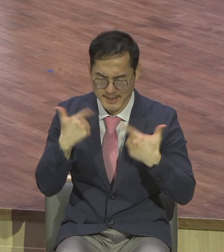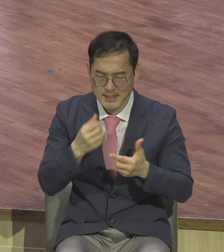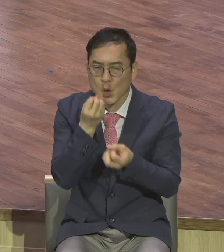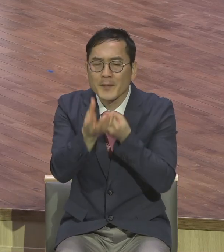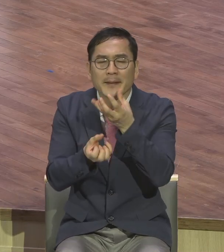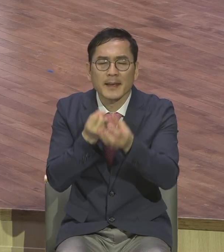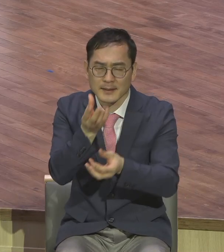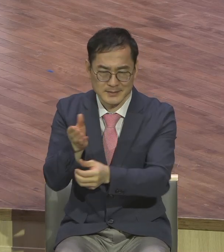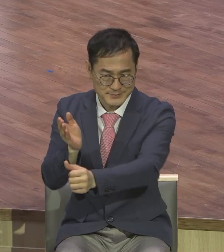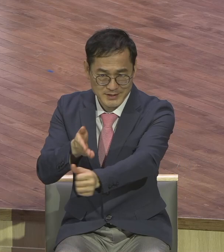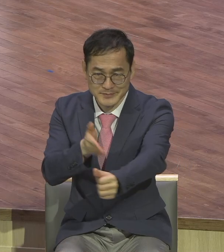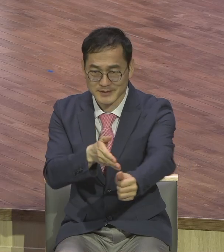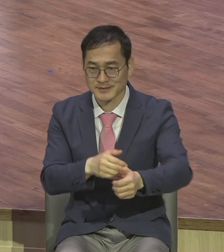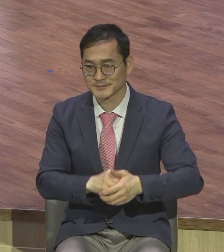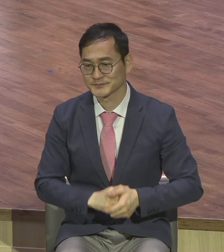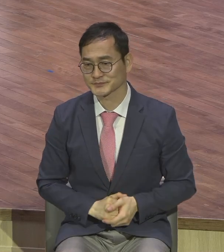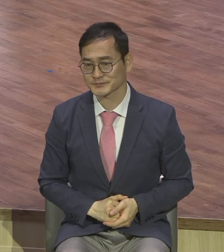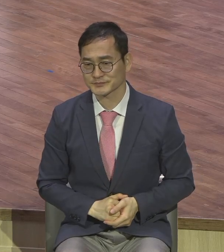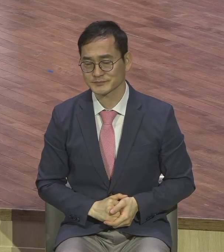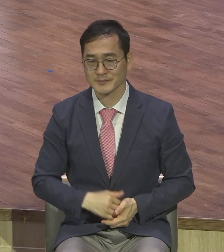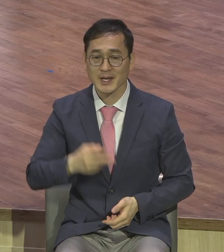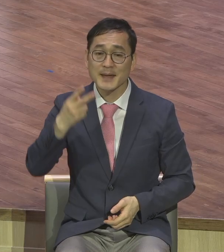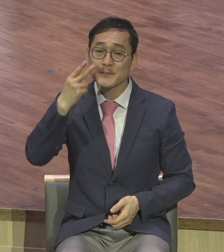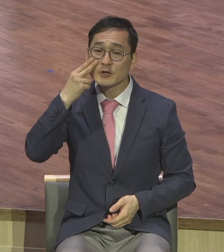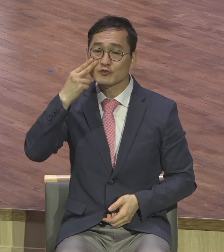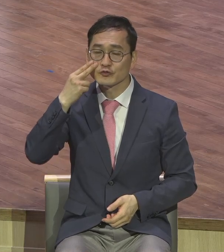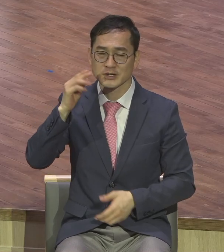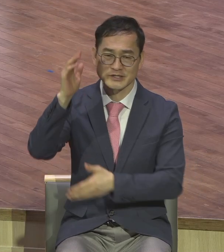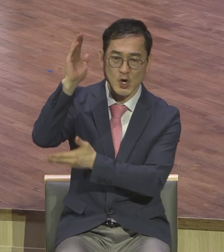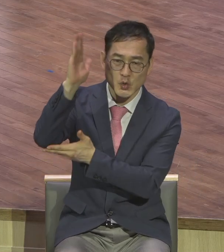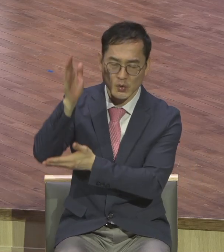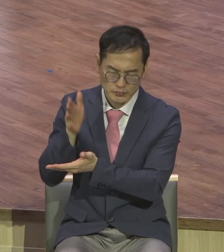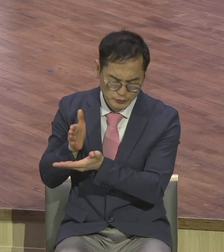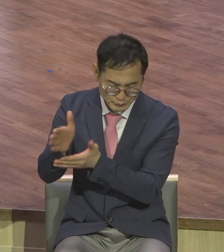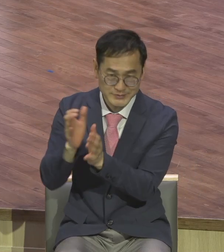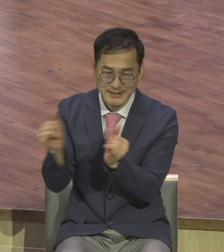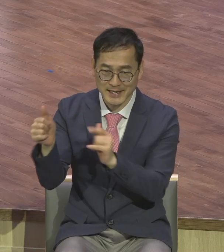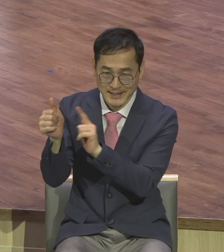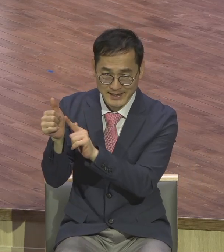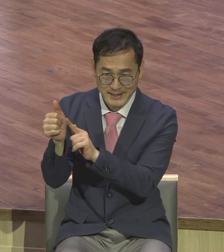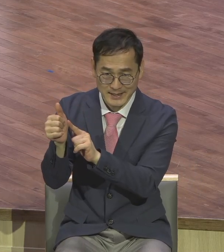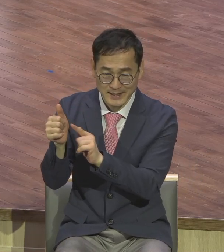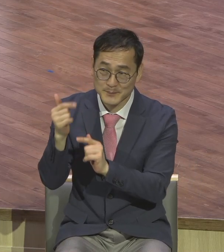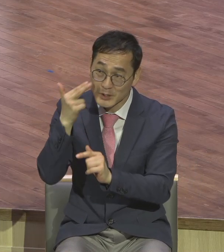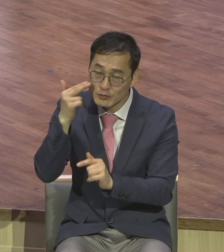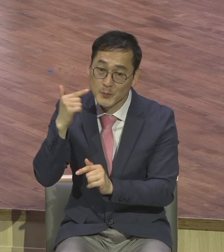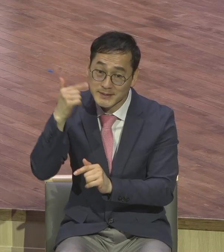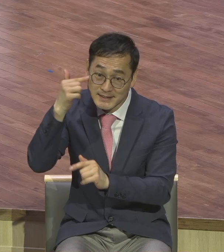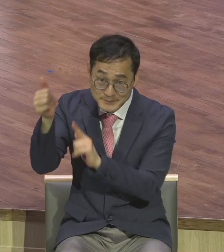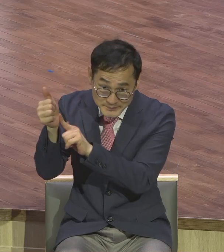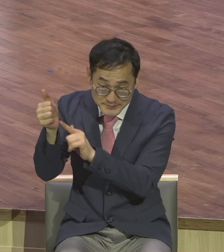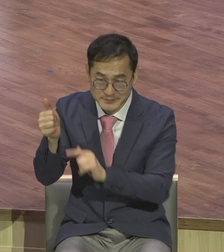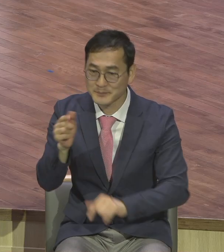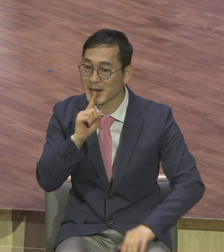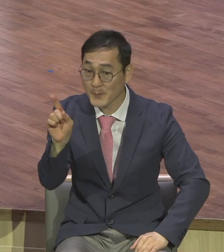미국의 유명한 설교가 워런 위어스비 목사님께서 이런 말을 했습니다. 당신이 그리스도인이 된 것은